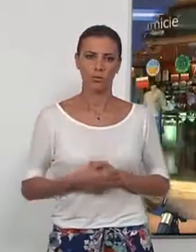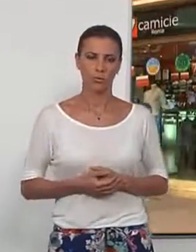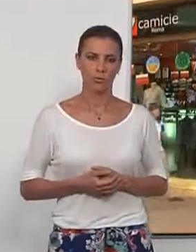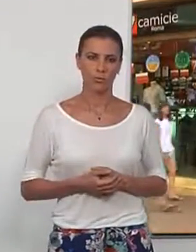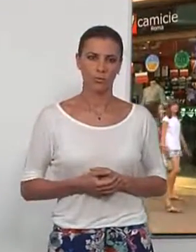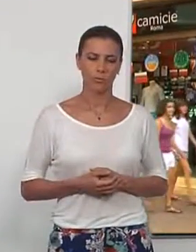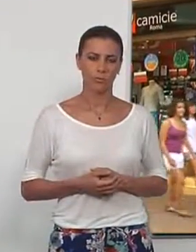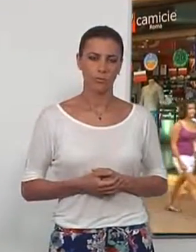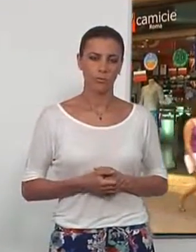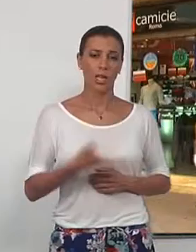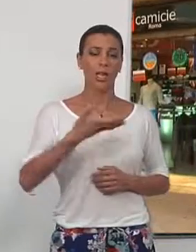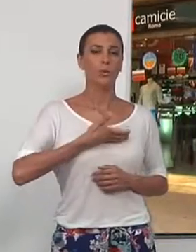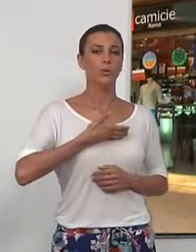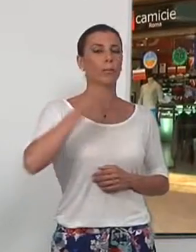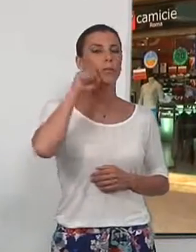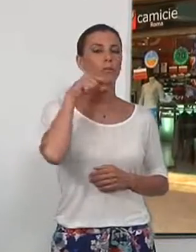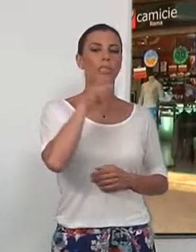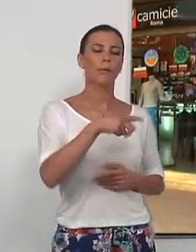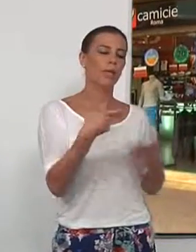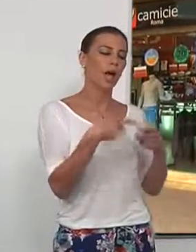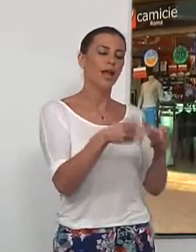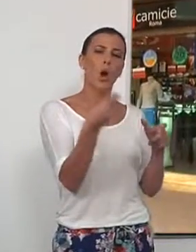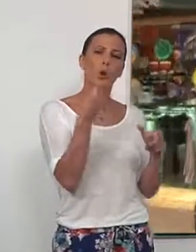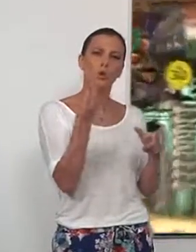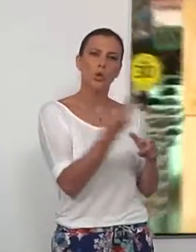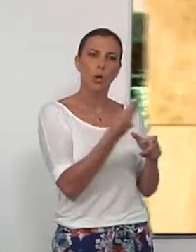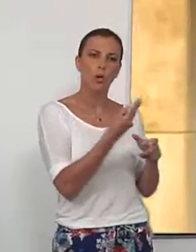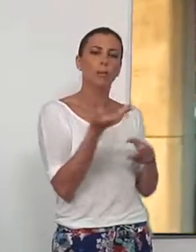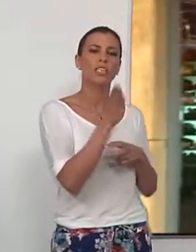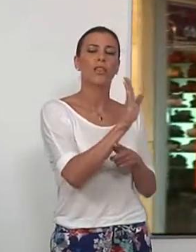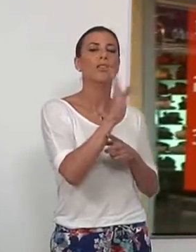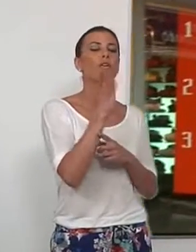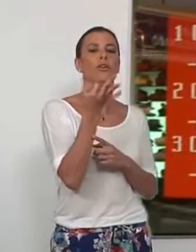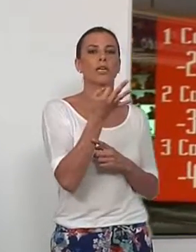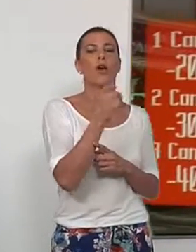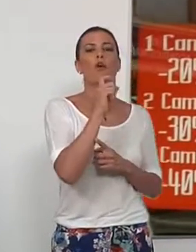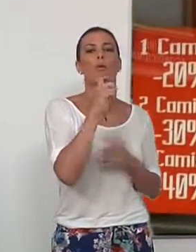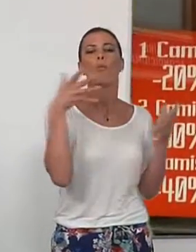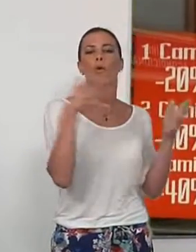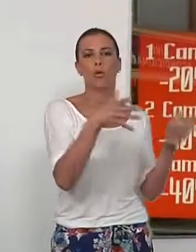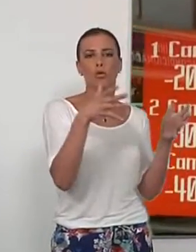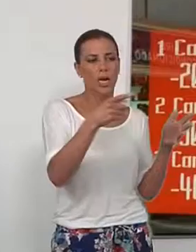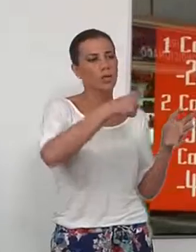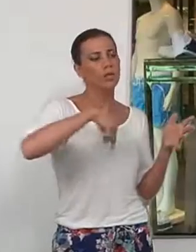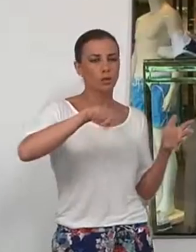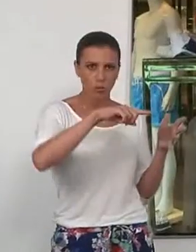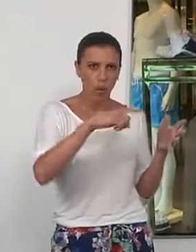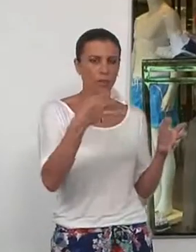El Ayuntamiento de Motril a través del área de consumo ha dado a conocer una serie de recomendaciones a tener en cuenta por parte de los